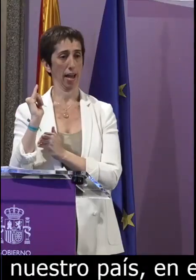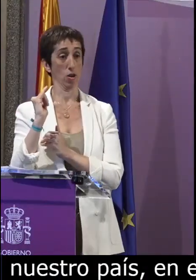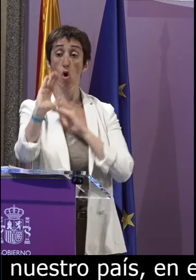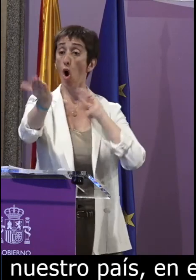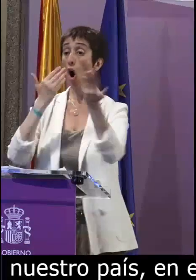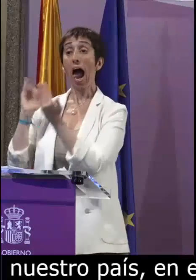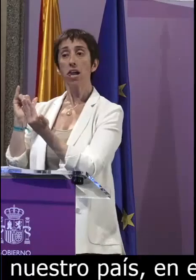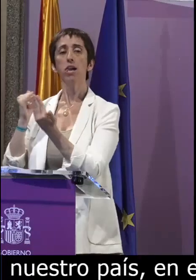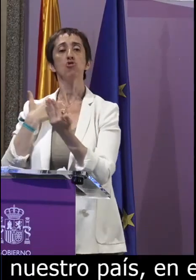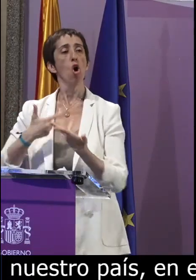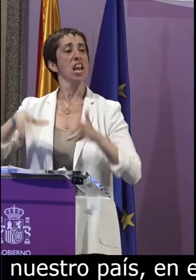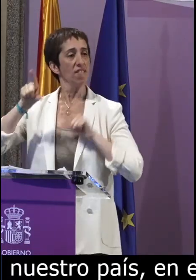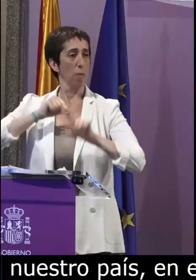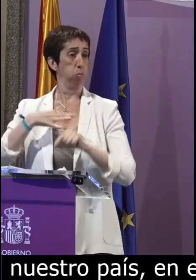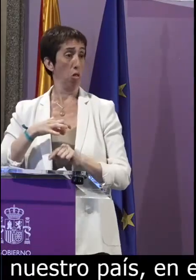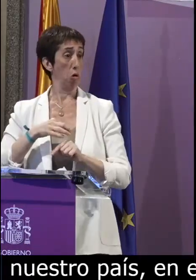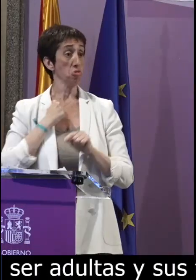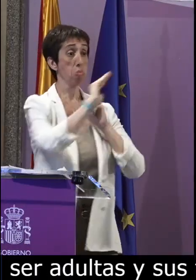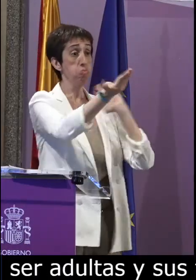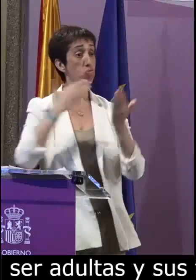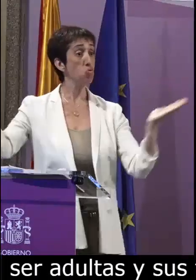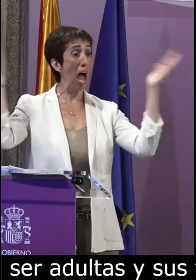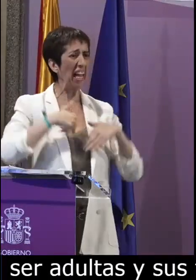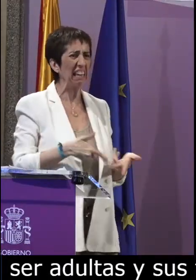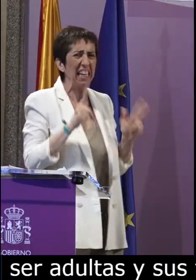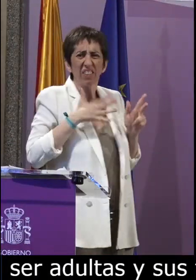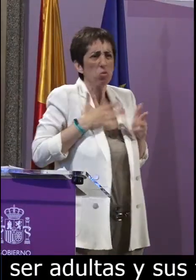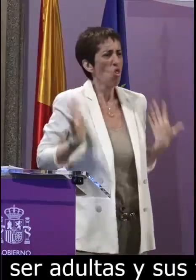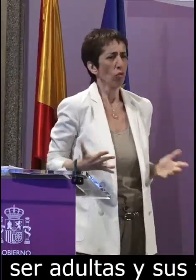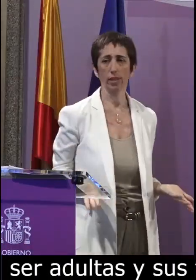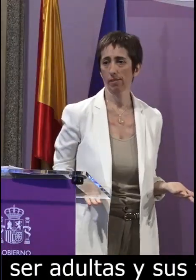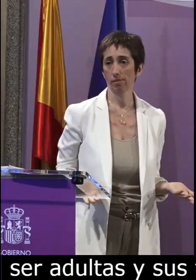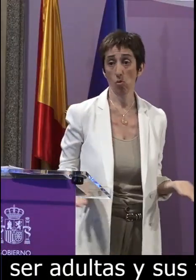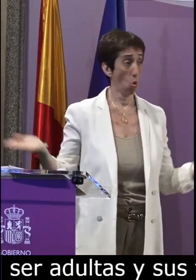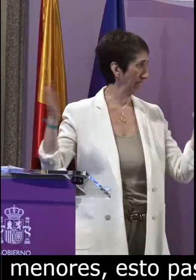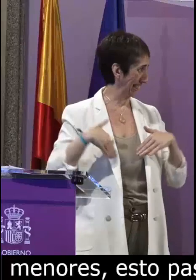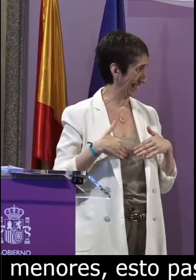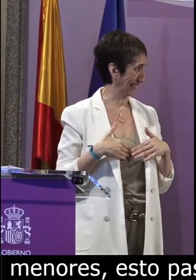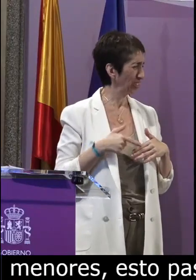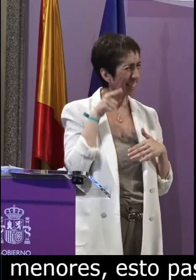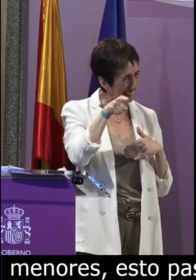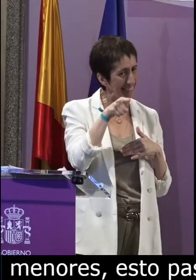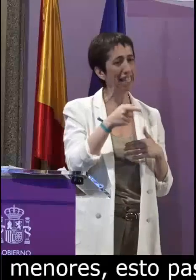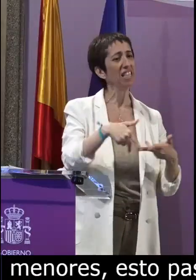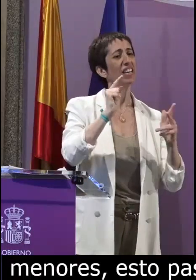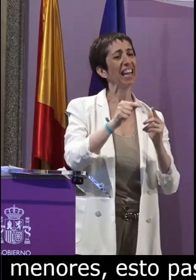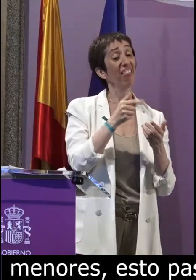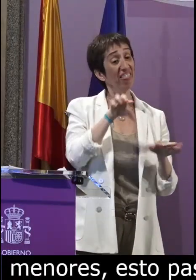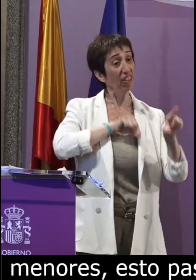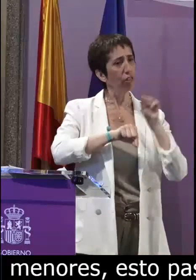por la garantía de contar con diferentes opciones que me faciliten el ejercicio de mi libre elección